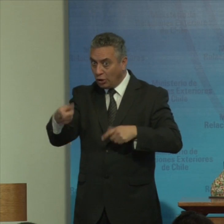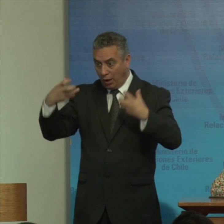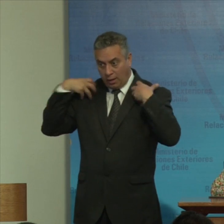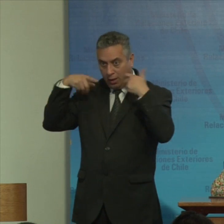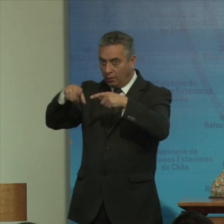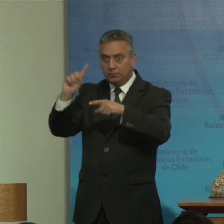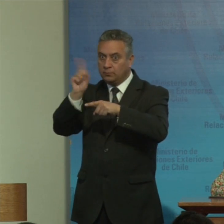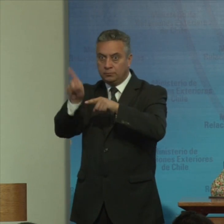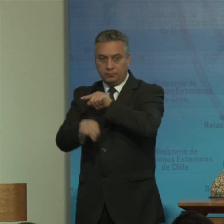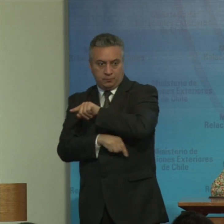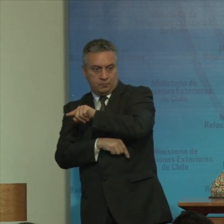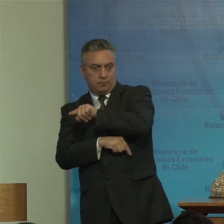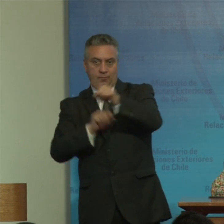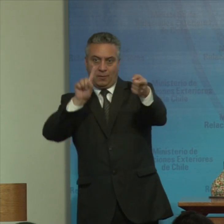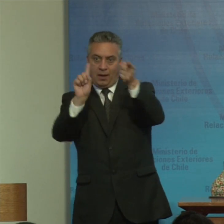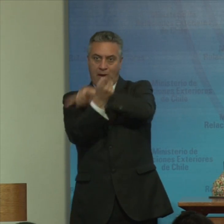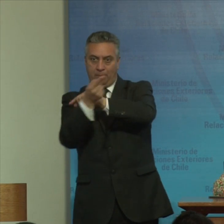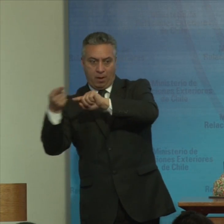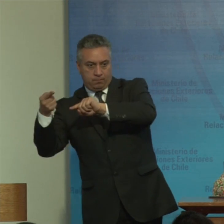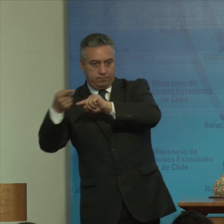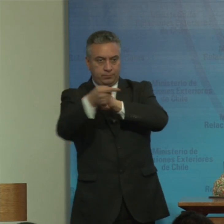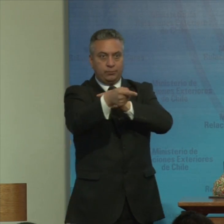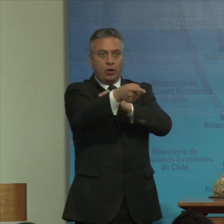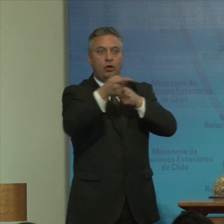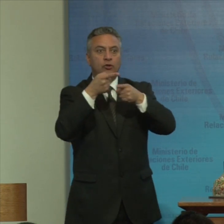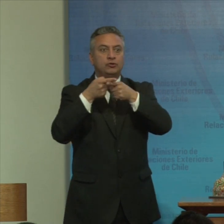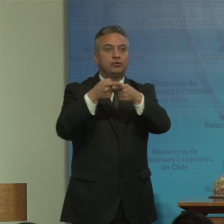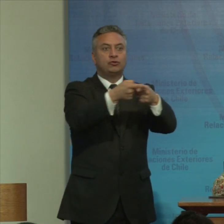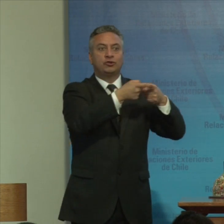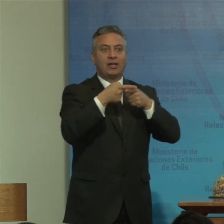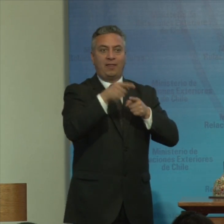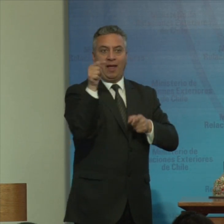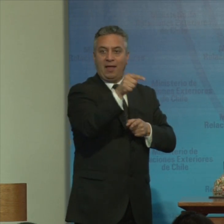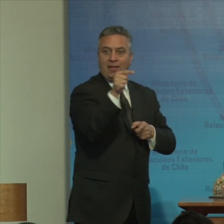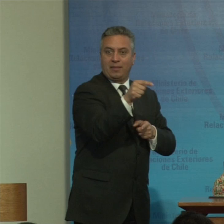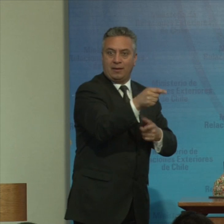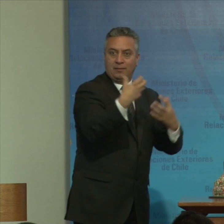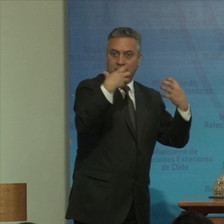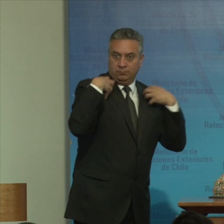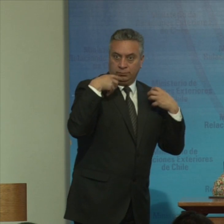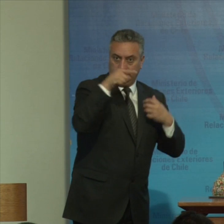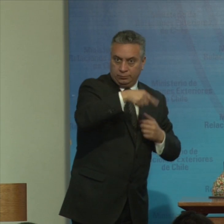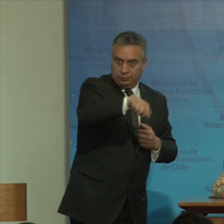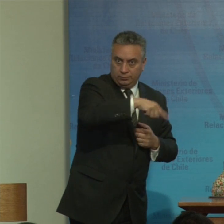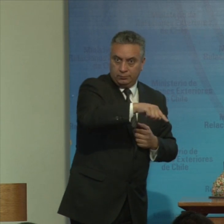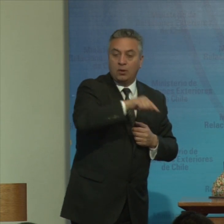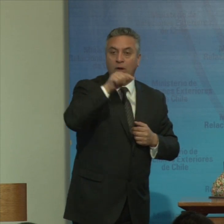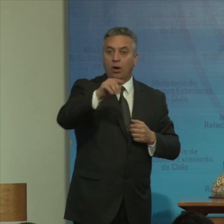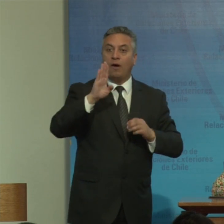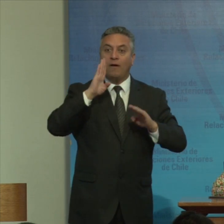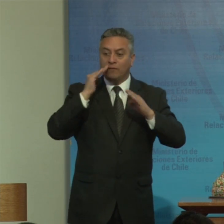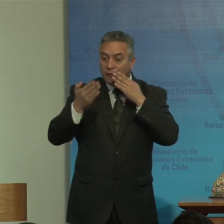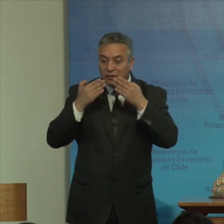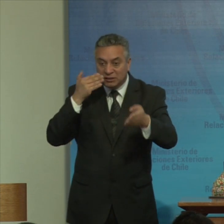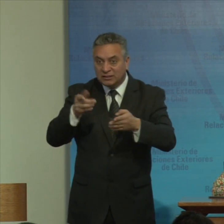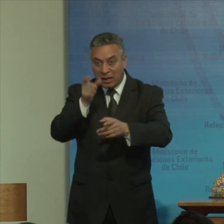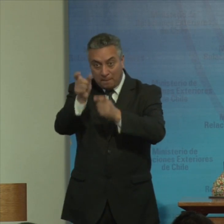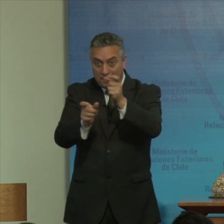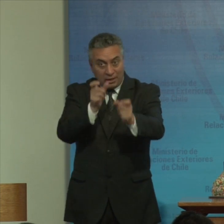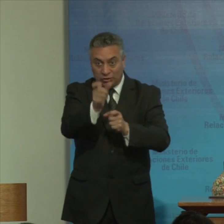logro importante de la convención y nos dirige a identificar en vez de deficiencias en personas